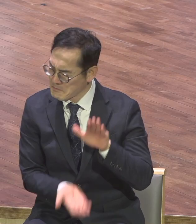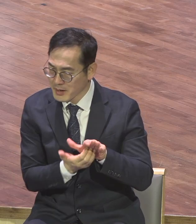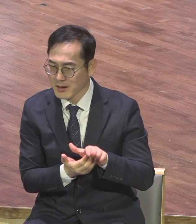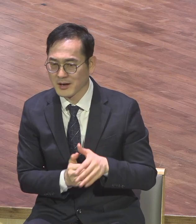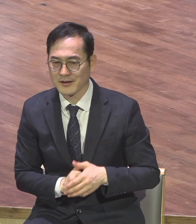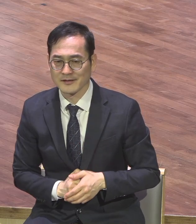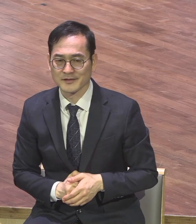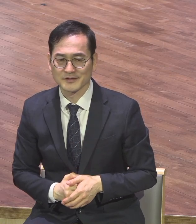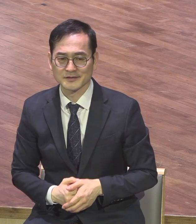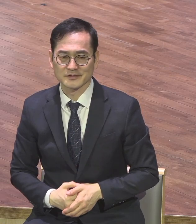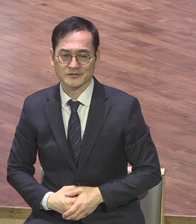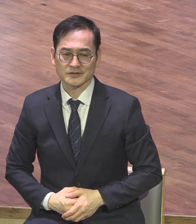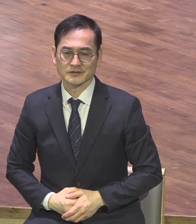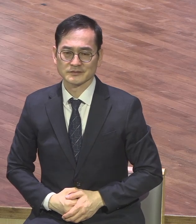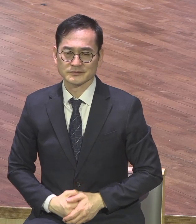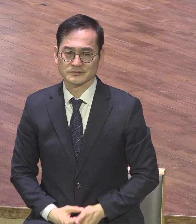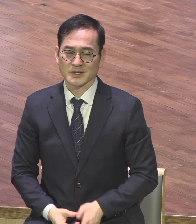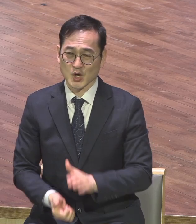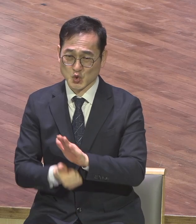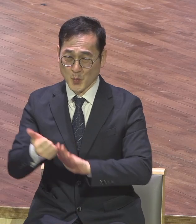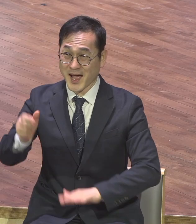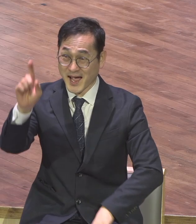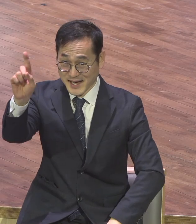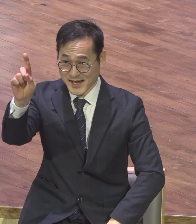한 소망 가운데 우리 청년 그것도